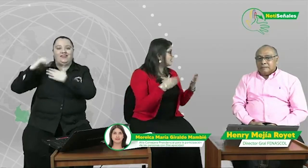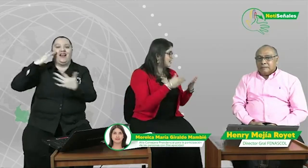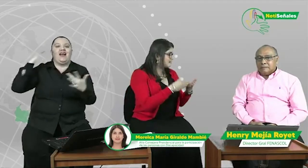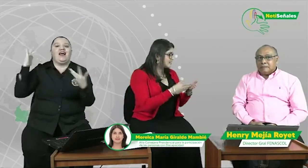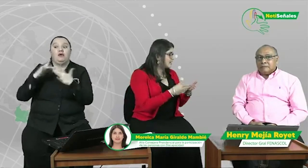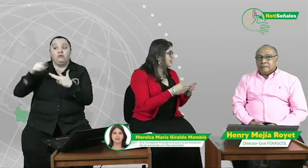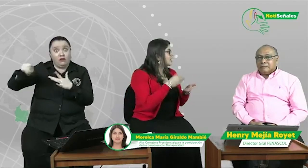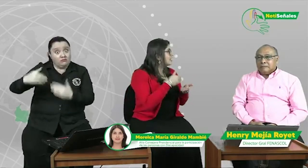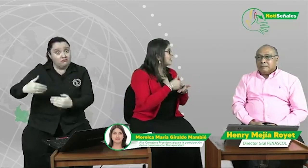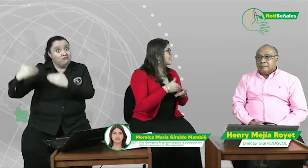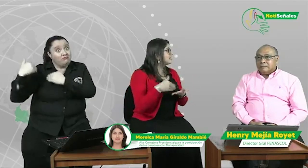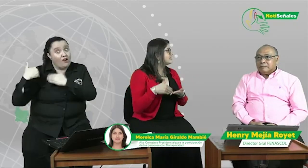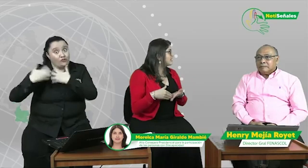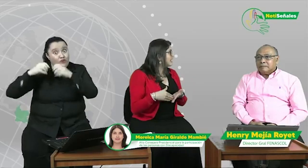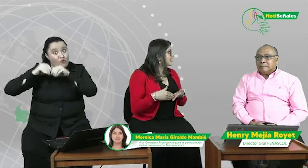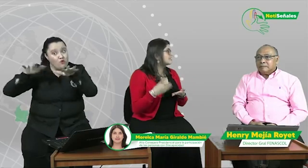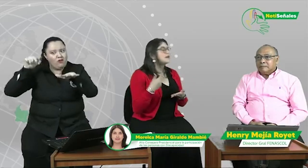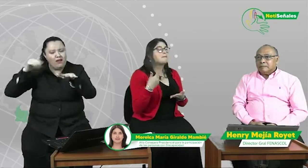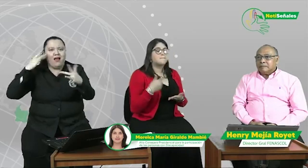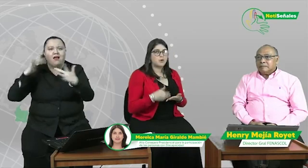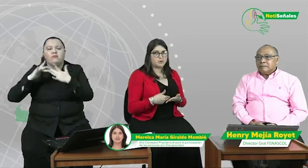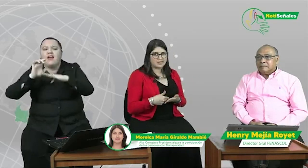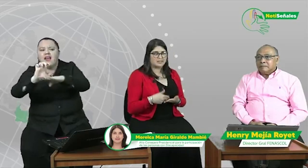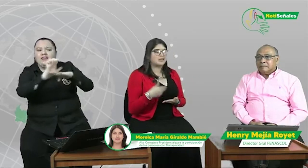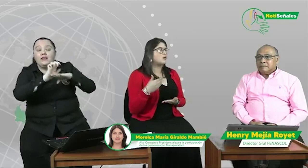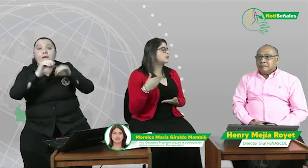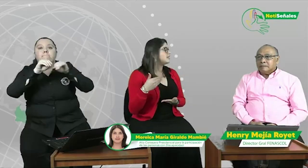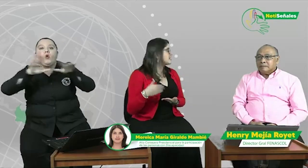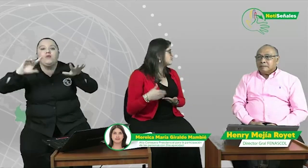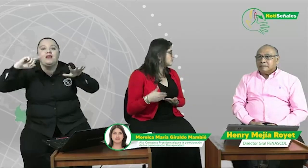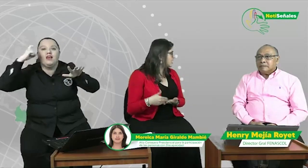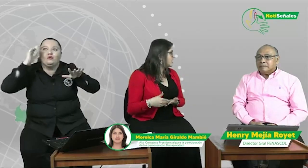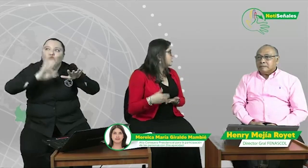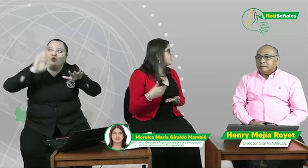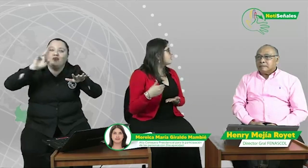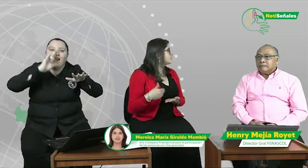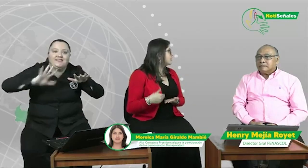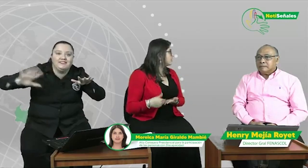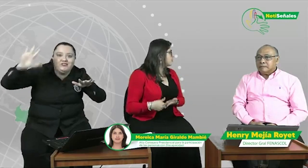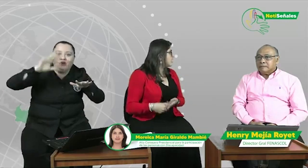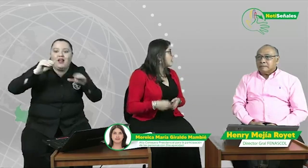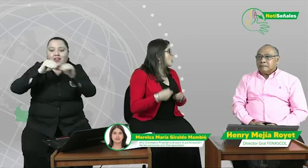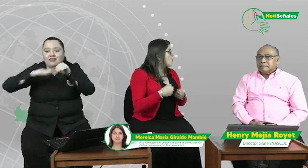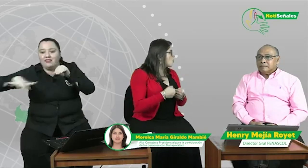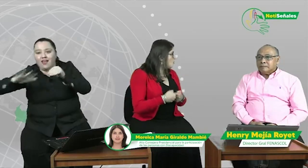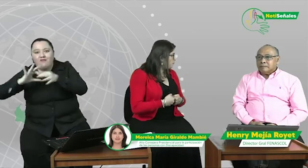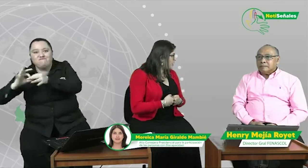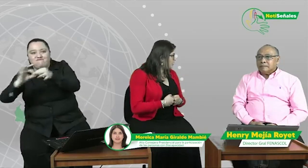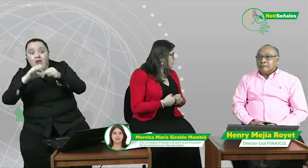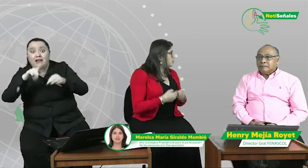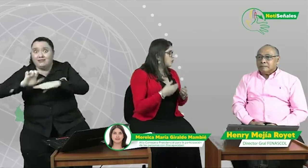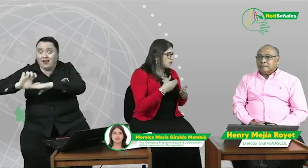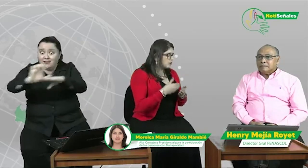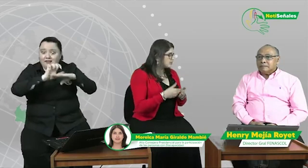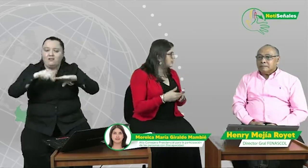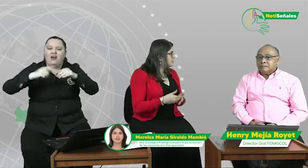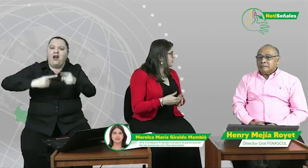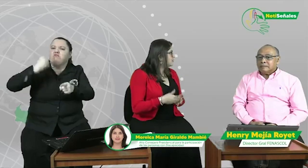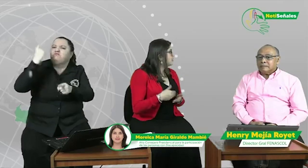revisar que las entidades públicas del orden nacional y el orden territorial cumplan con lo establecido en las